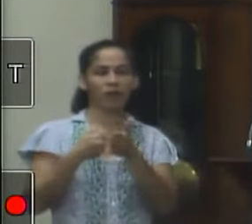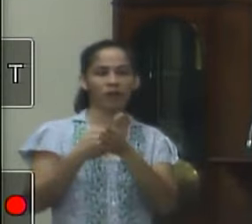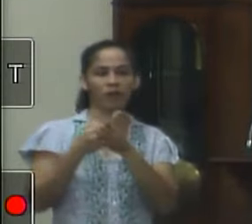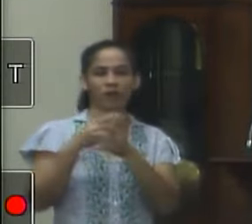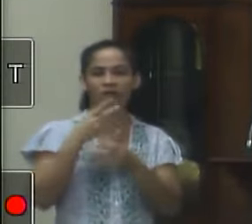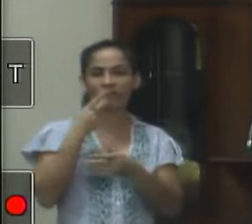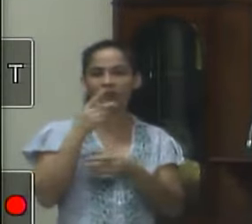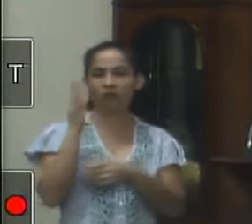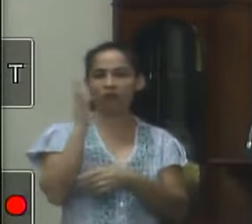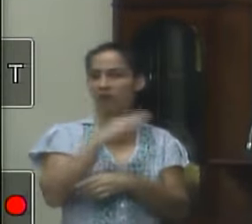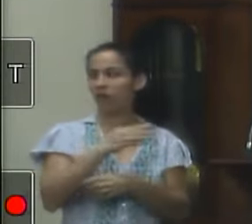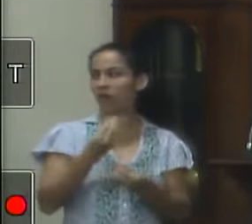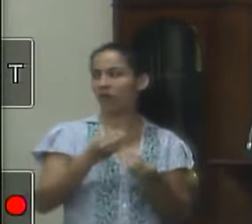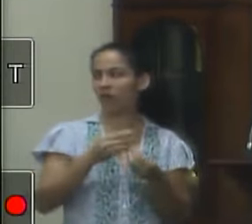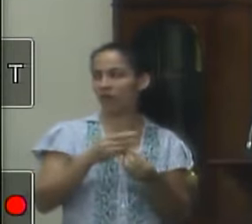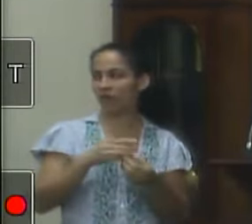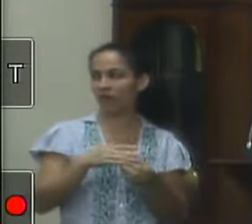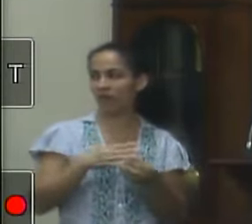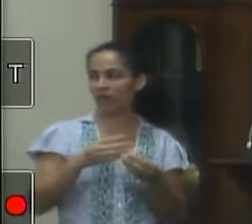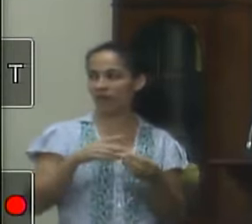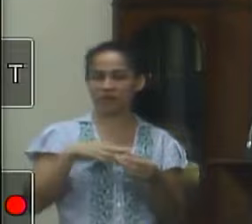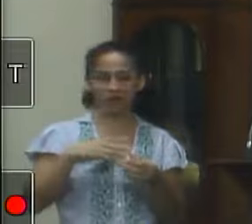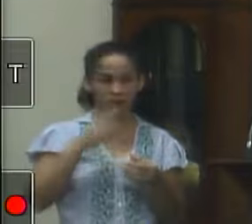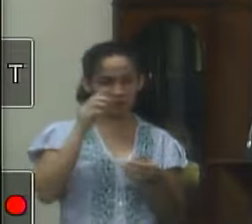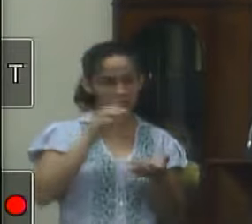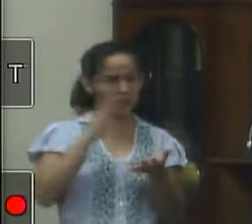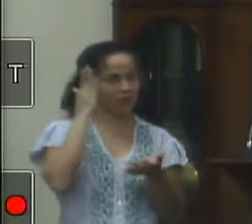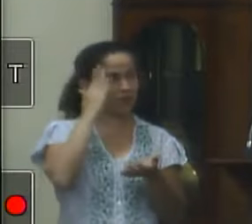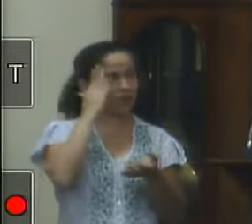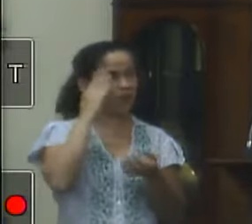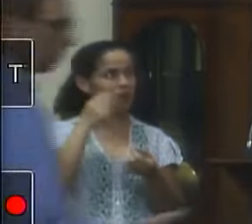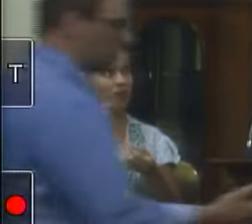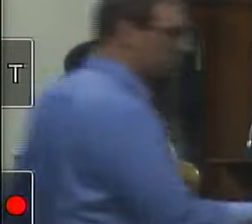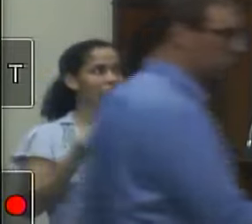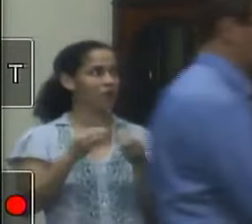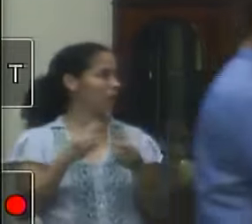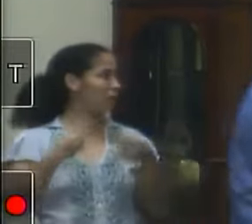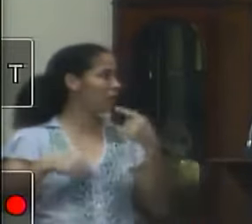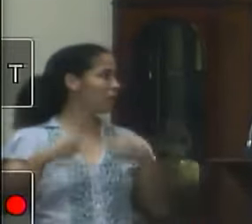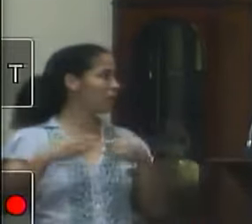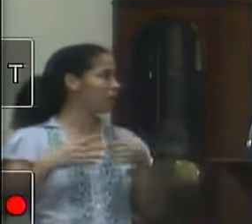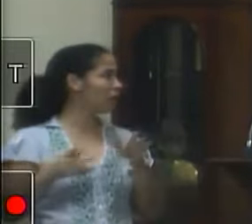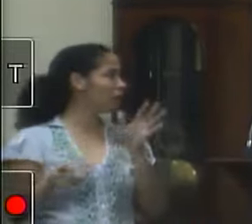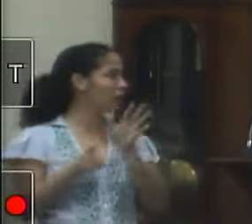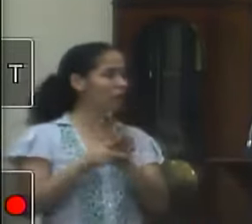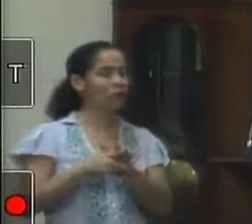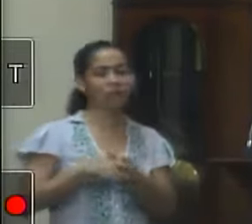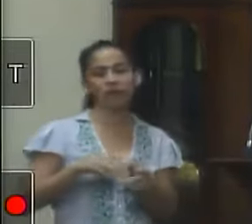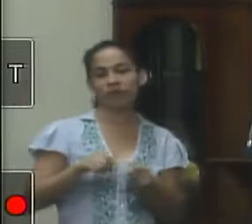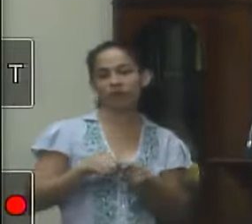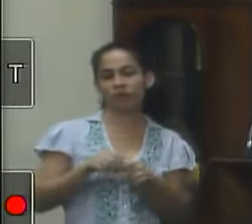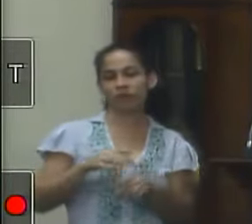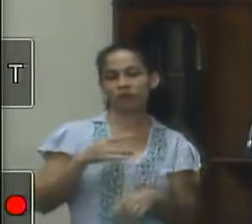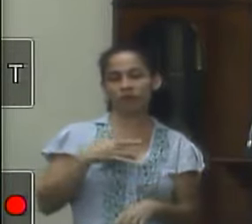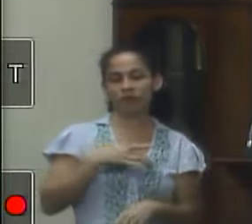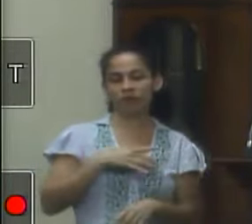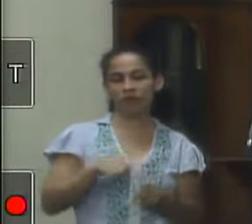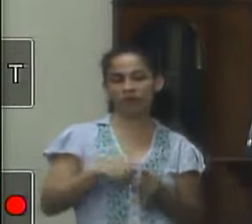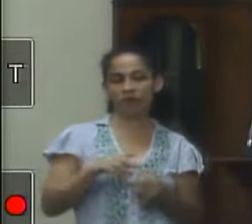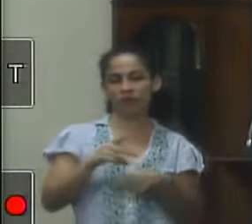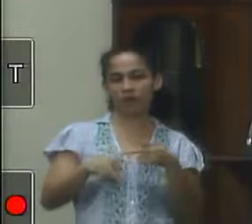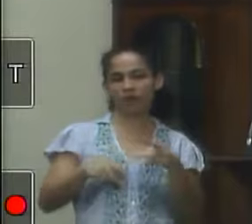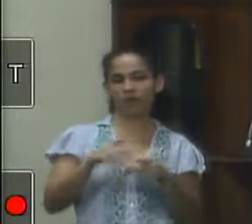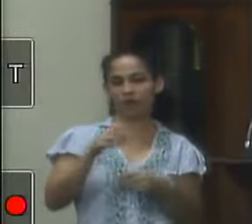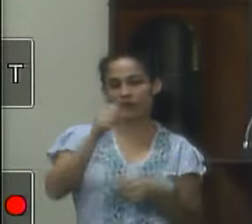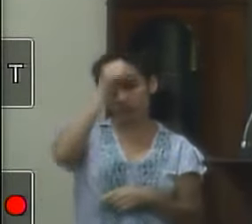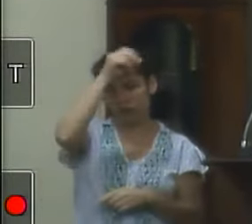verbalmente e é claro e evidente que a gente sabe que isso é uma questão de política pública é uma questão de saúde pública é uma do